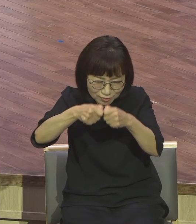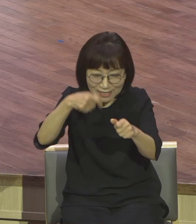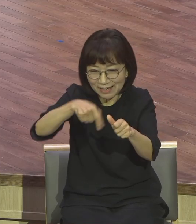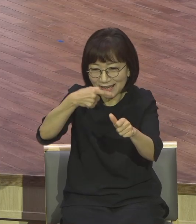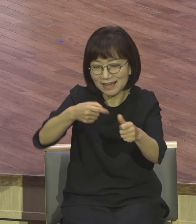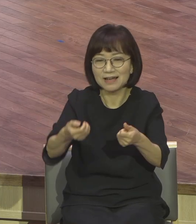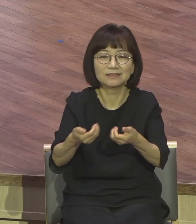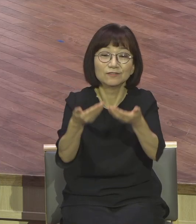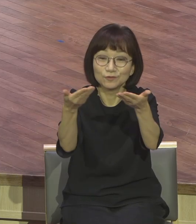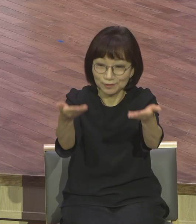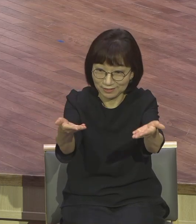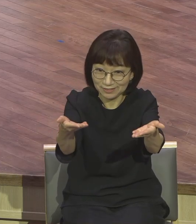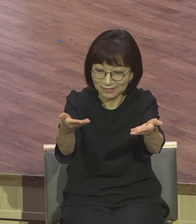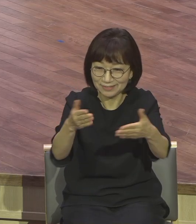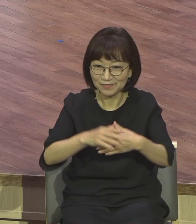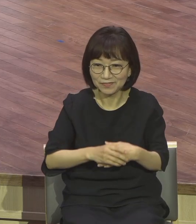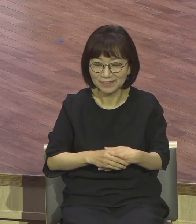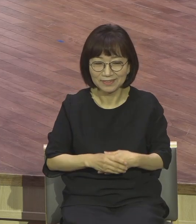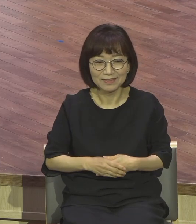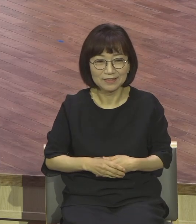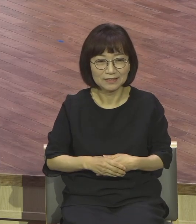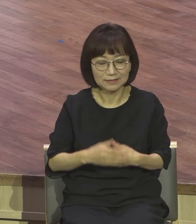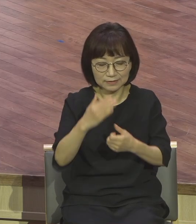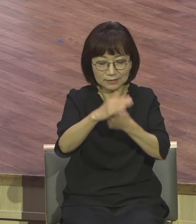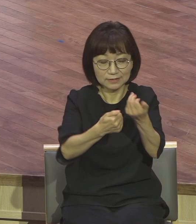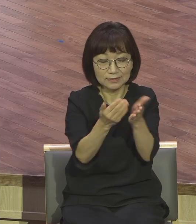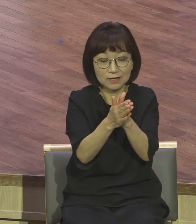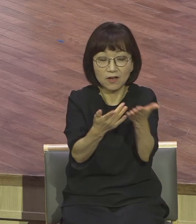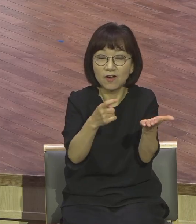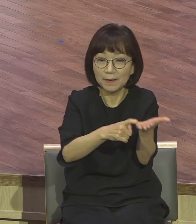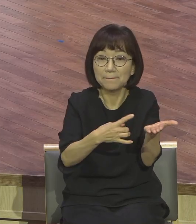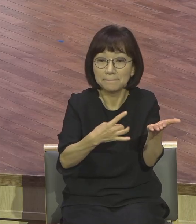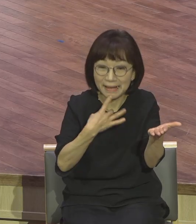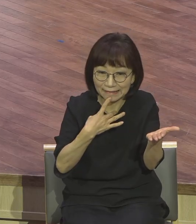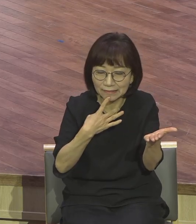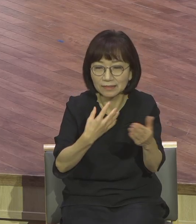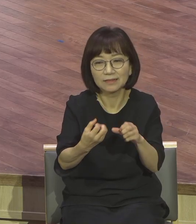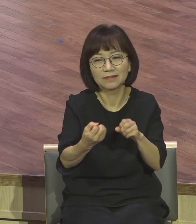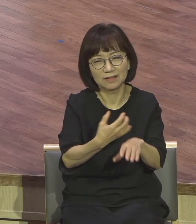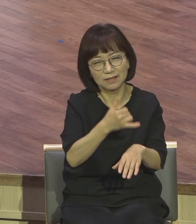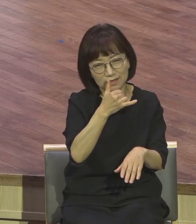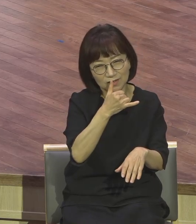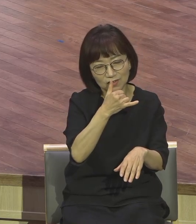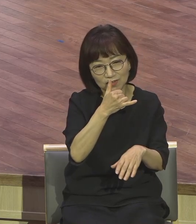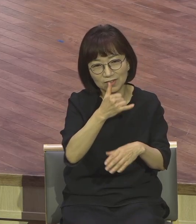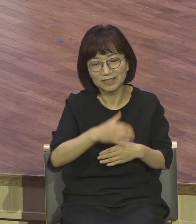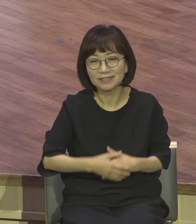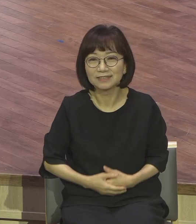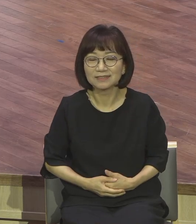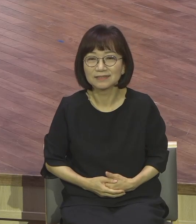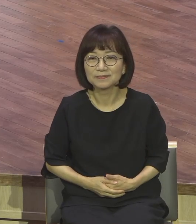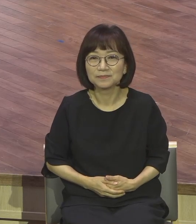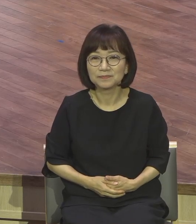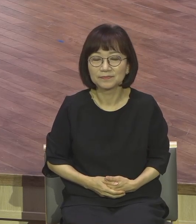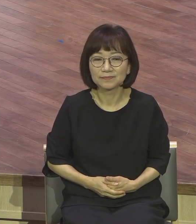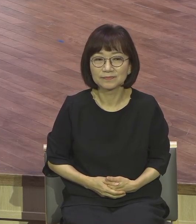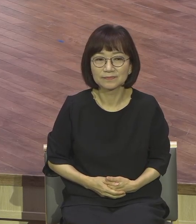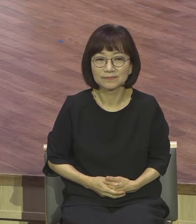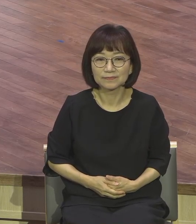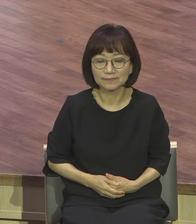있습니다. 성경에만 있습니다. 그래서 사단은 이 공산주의 사회주의